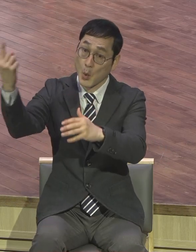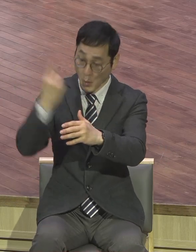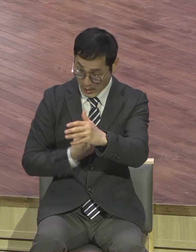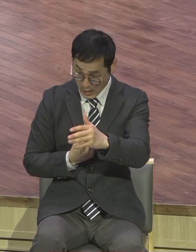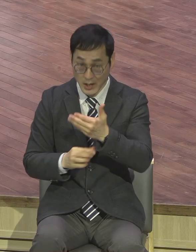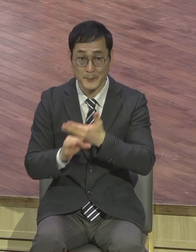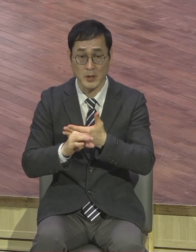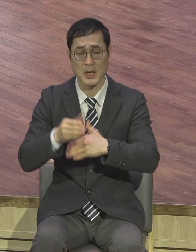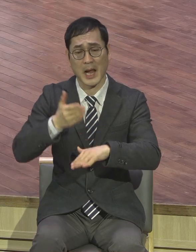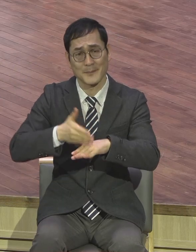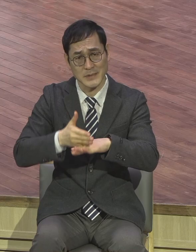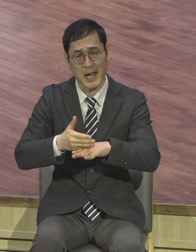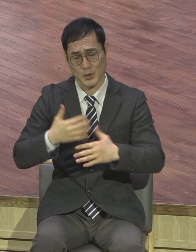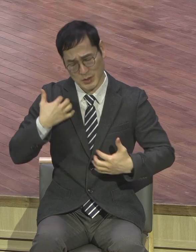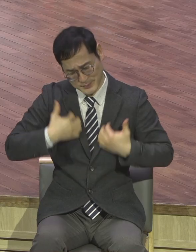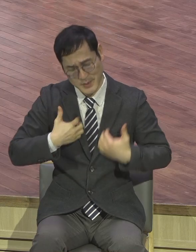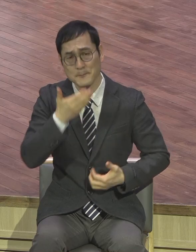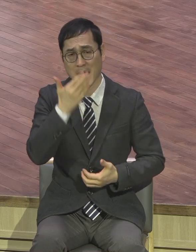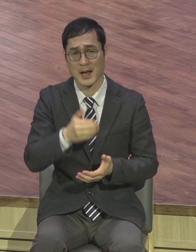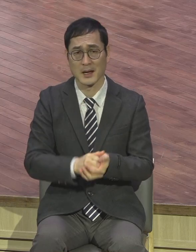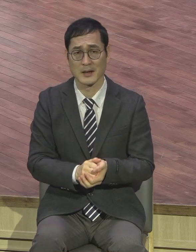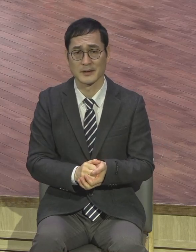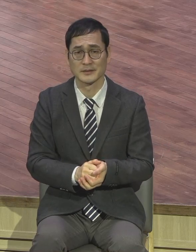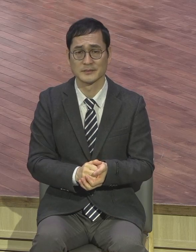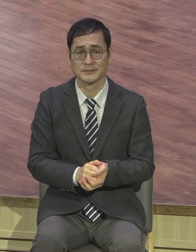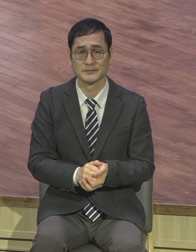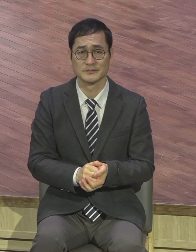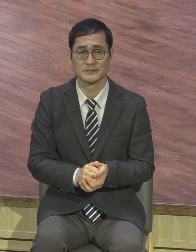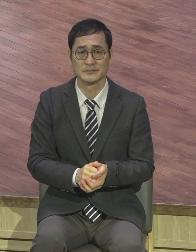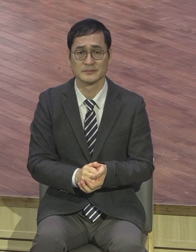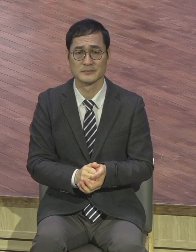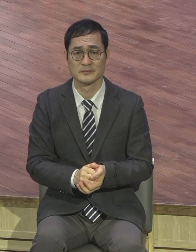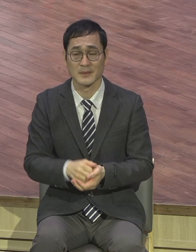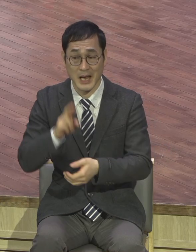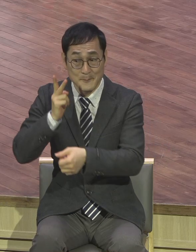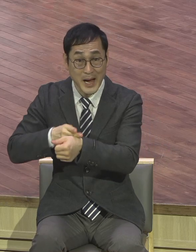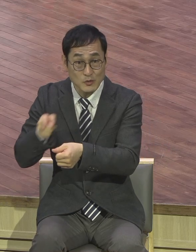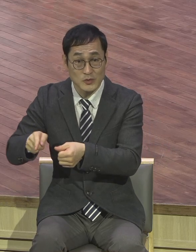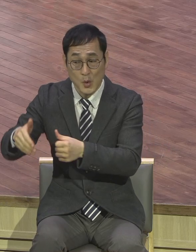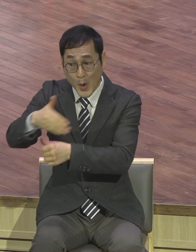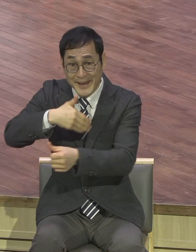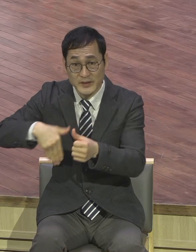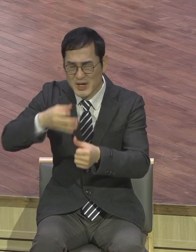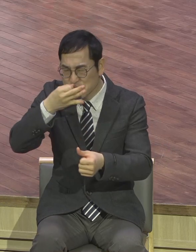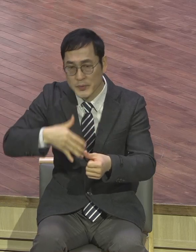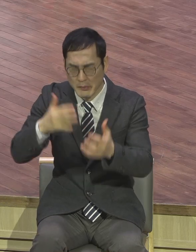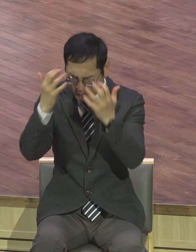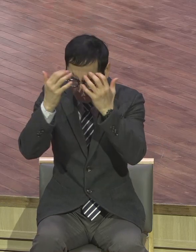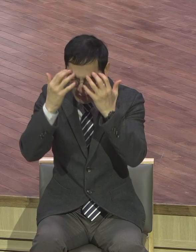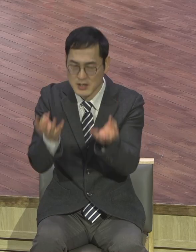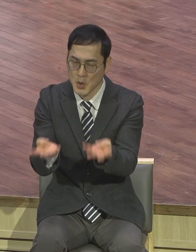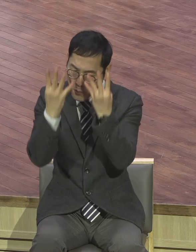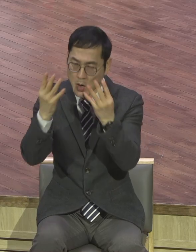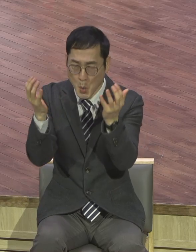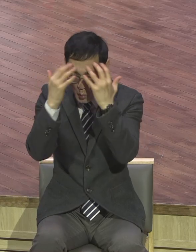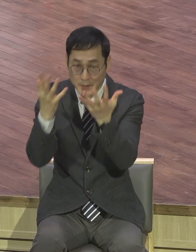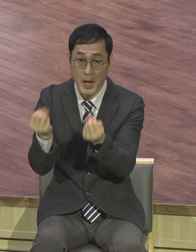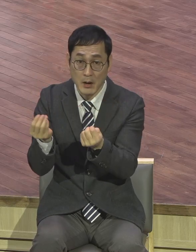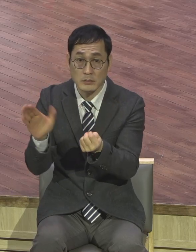바울은 여러모보다 환경이 백배나 더 안 좋았어요. 아시겠어요? 그런데 천국 누렸다고요. 특별히 예수님께서 말씀하시는